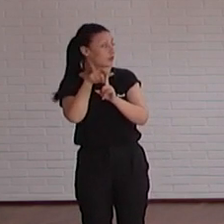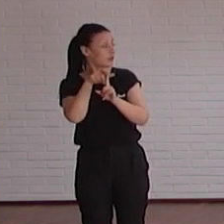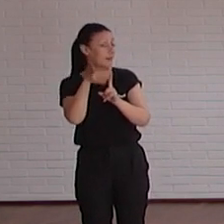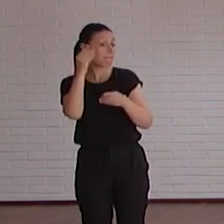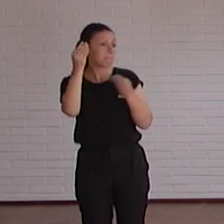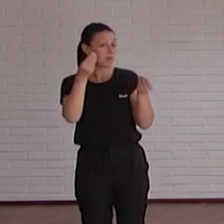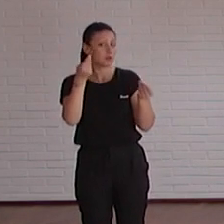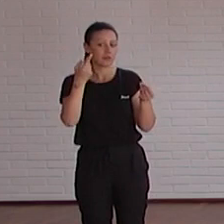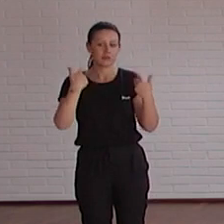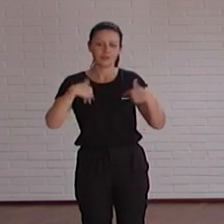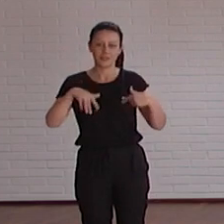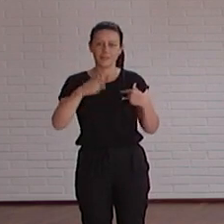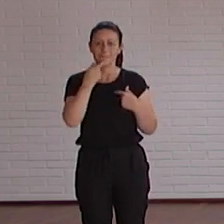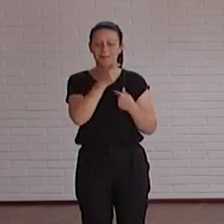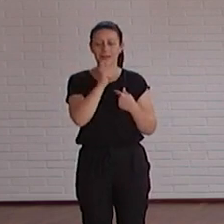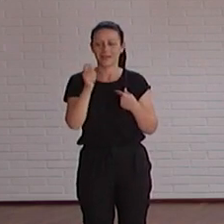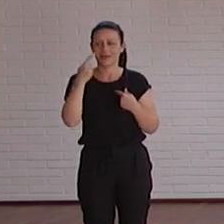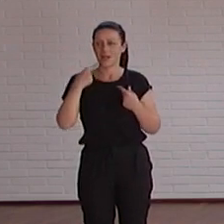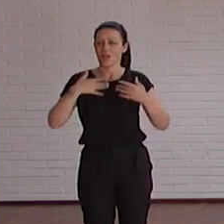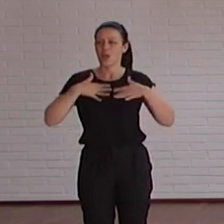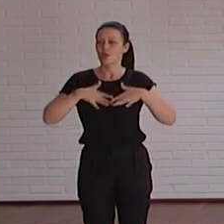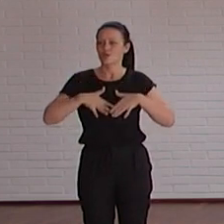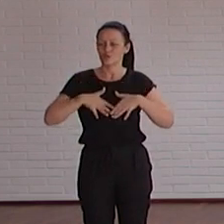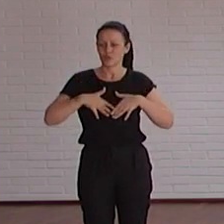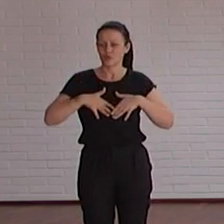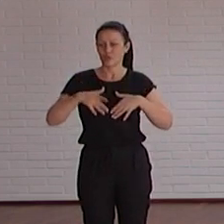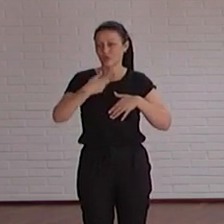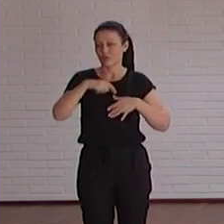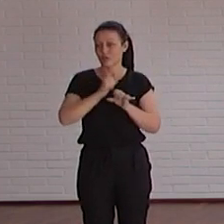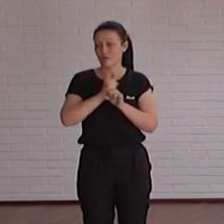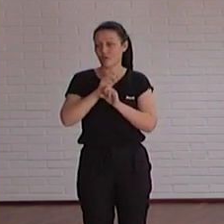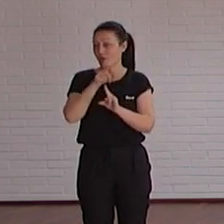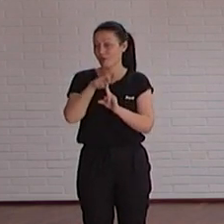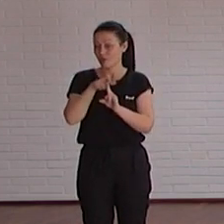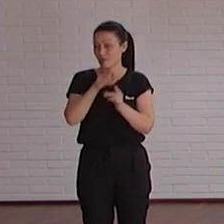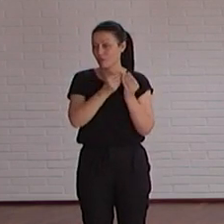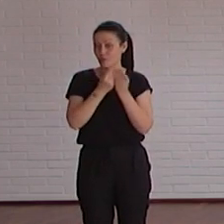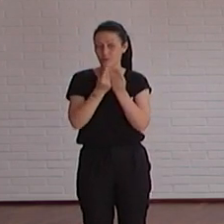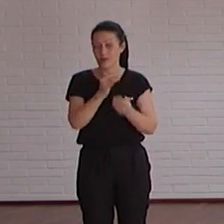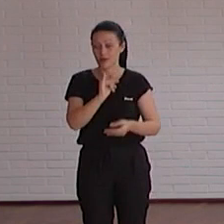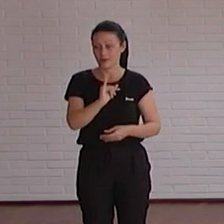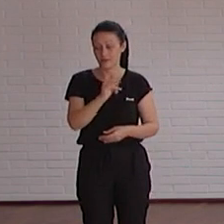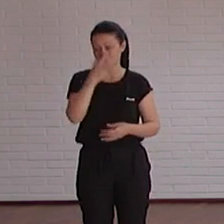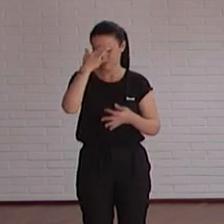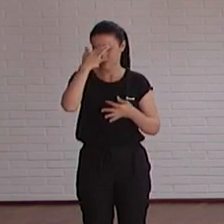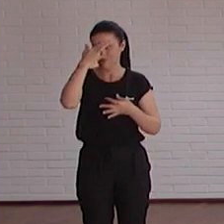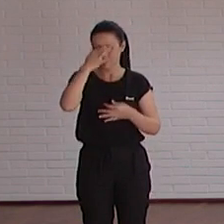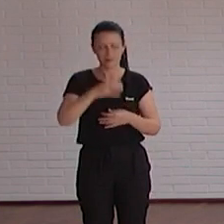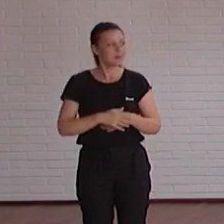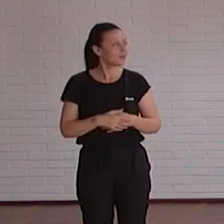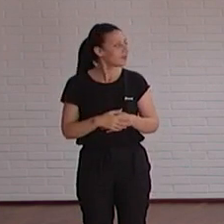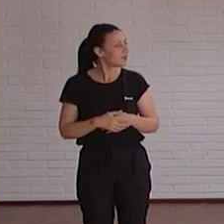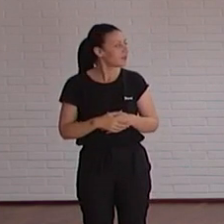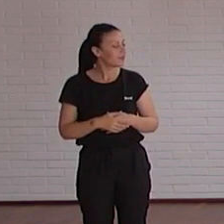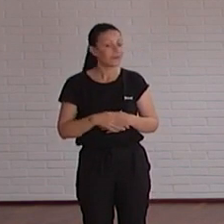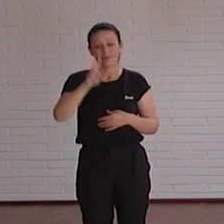nos tenemos que ir acostumbrando a todo eso porque aquí nuestro trabajo tiene un objetivo común y eso tenemos que ser conscientes junto con eso también